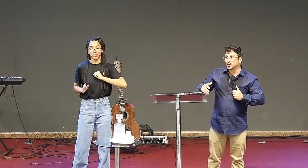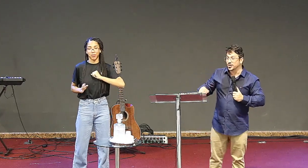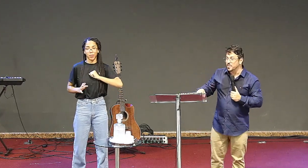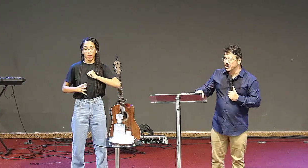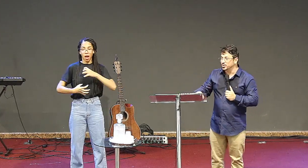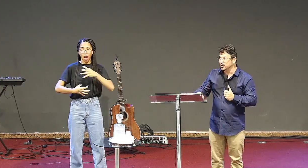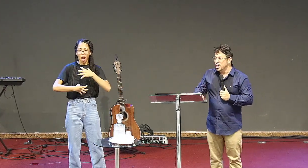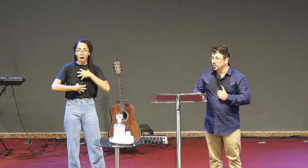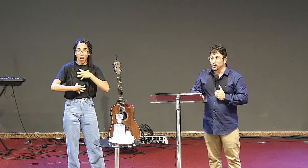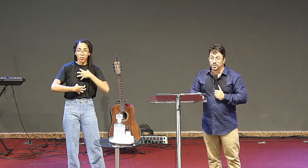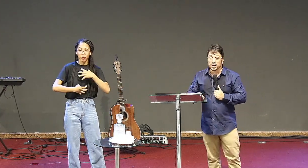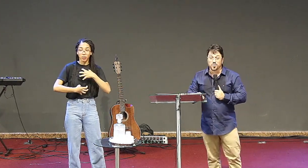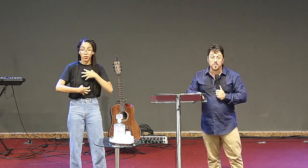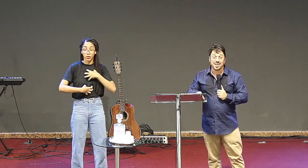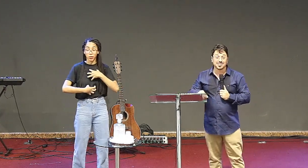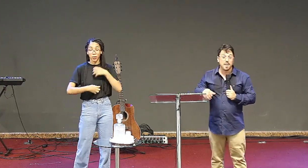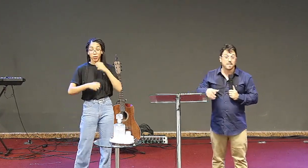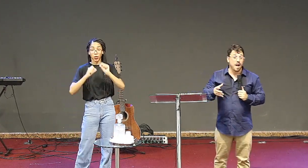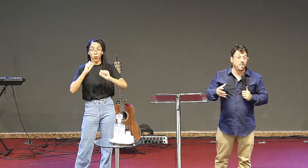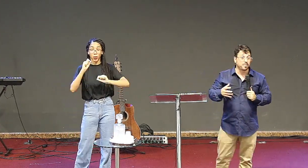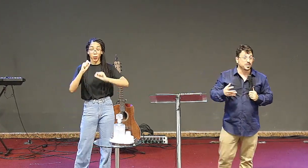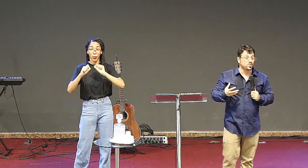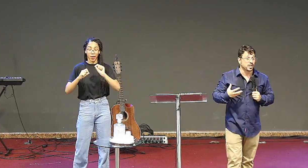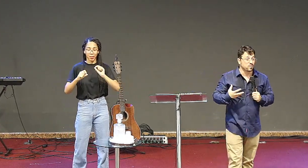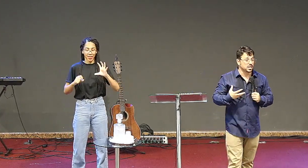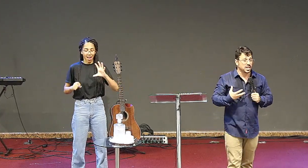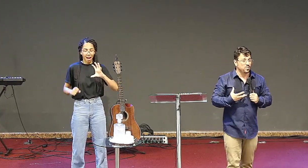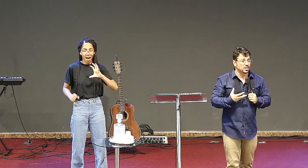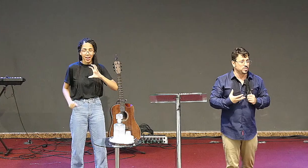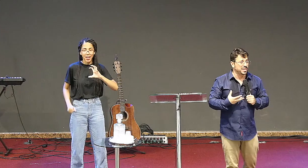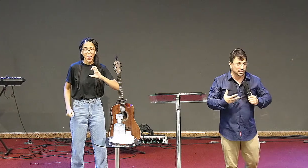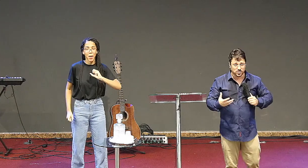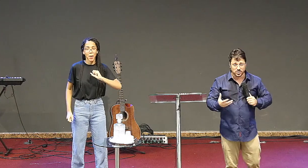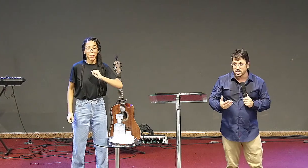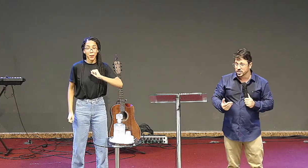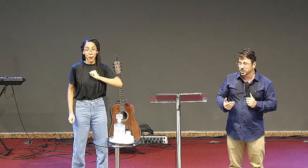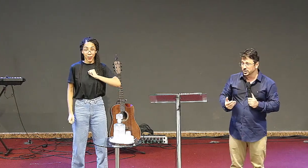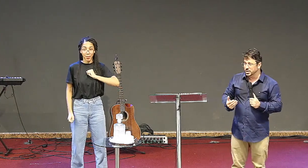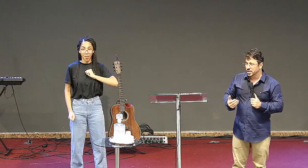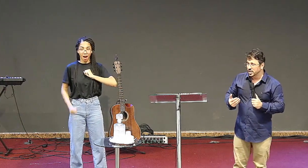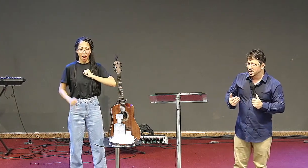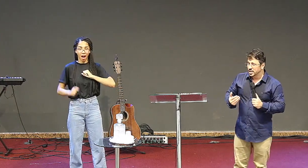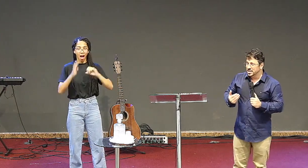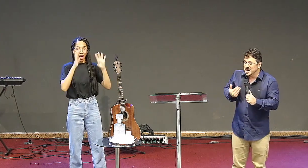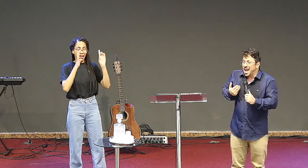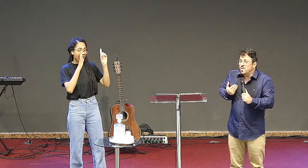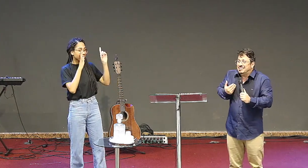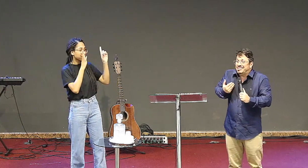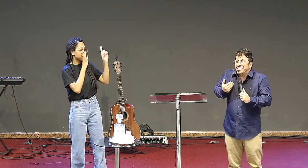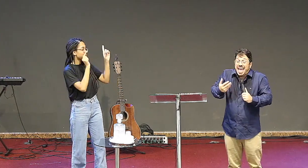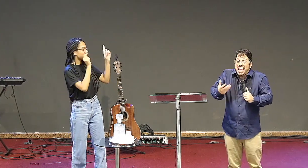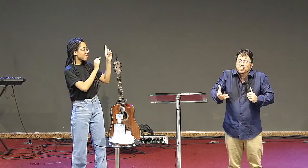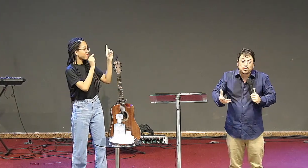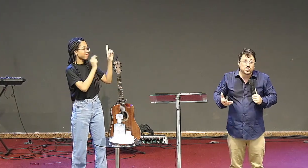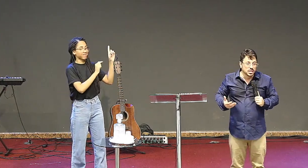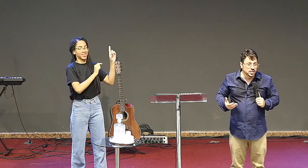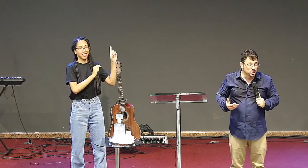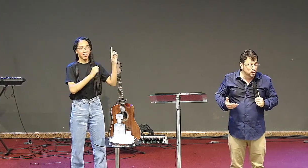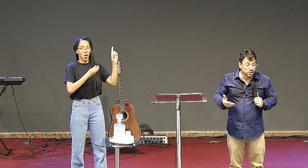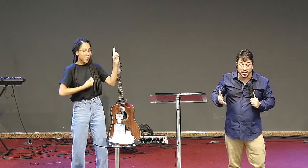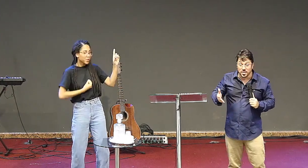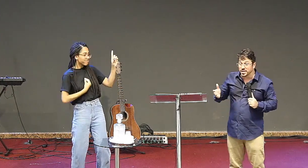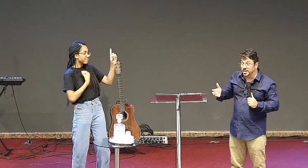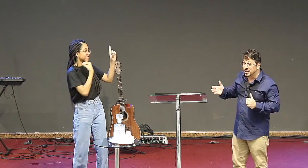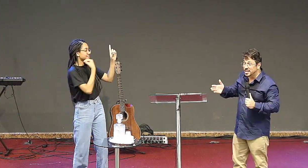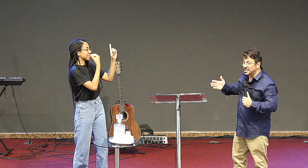em um relacionamento, quando você começa a amar uma pessoa que você tem uma admiração tão grande, e que há uma entrega muito grande,